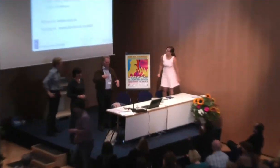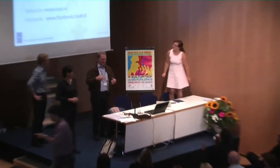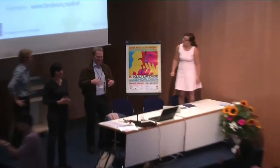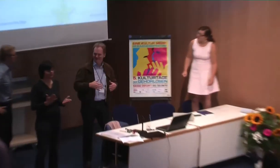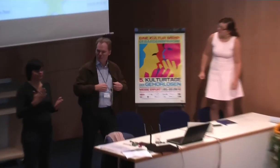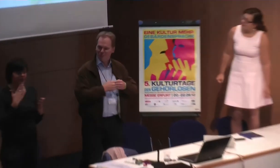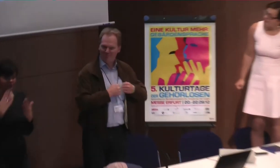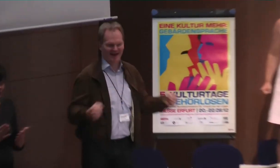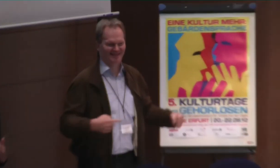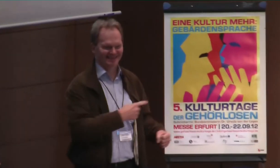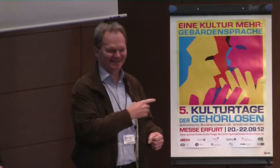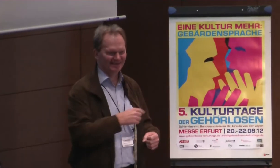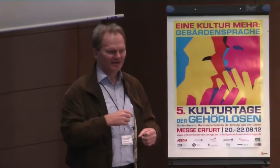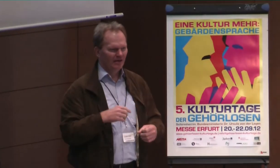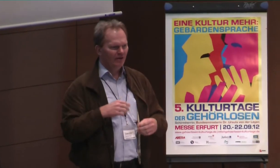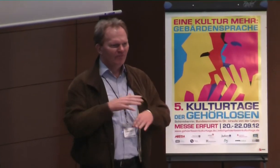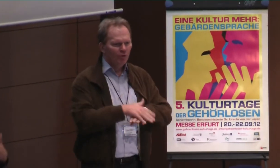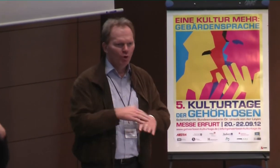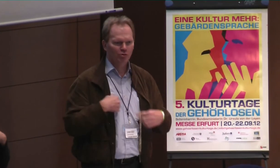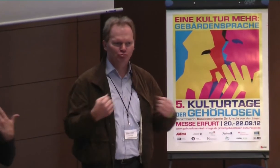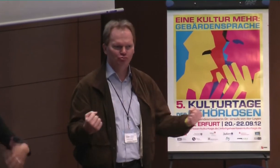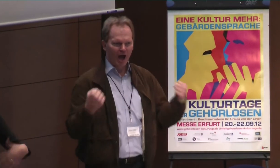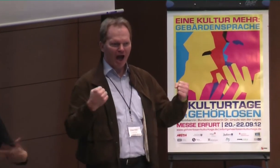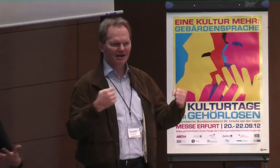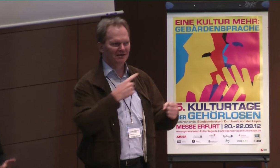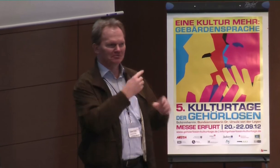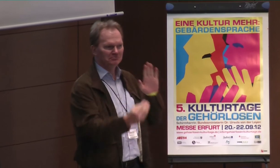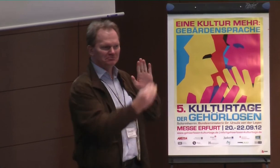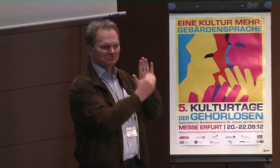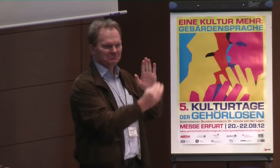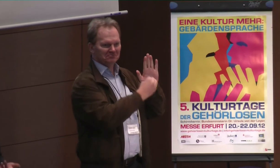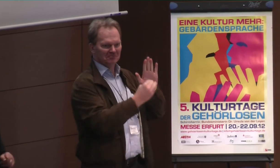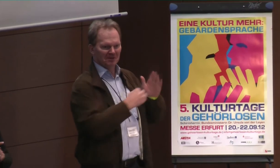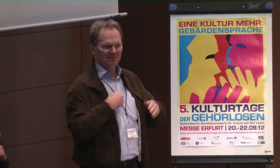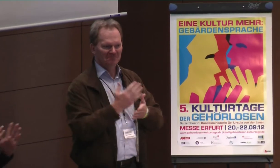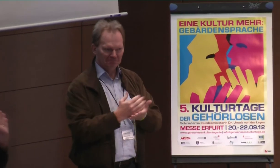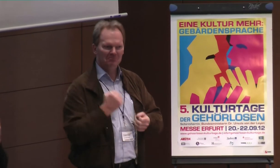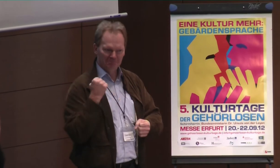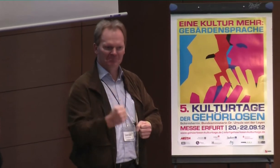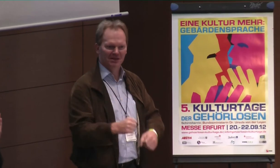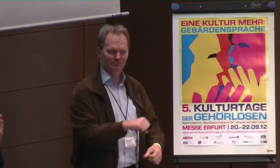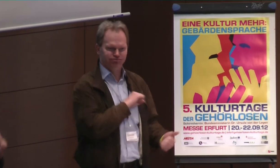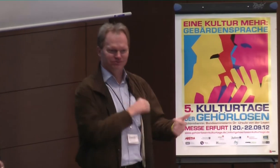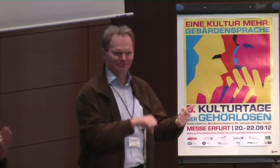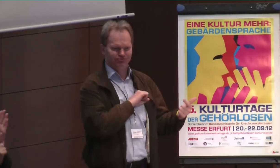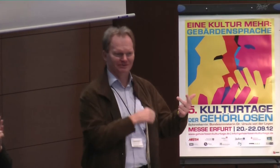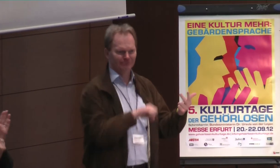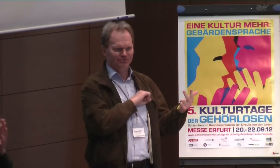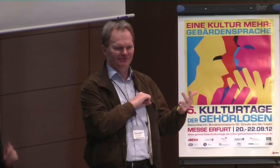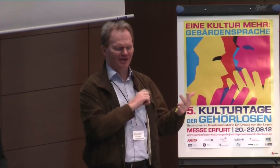Ganz herzlichen Dank für diesen wirklich spannenden Vortrag. Also ich fühle mich auch gestärkt durch diese Information und ich finde, dass